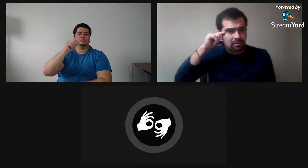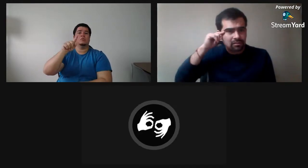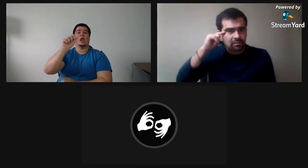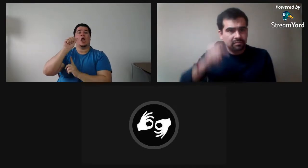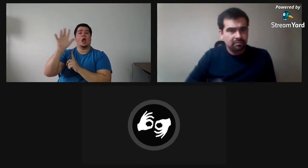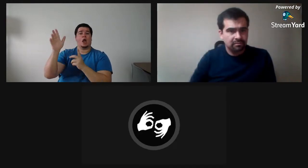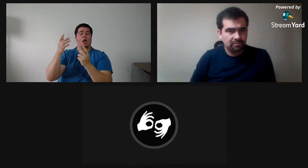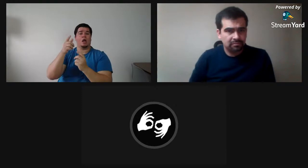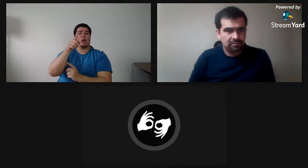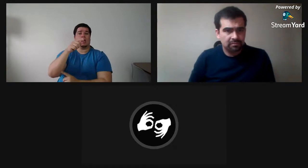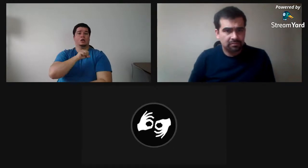en el año 2000,